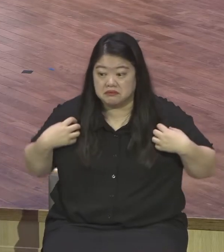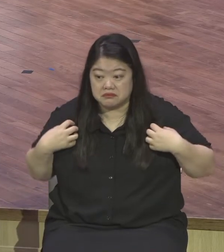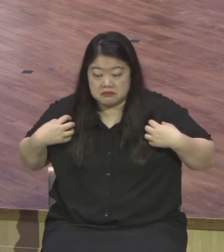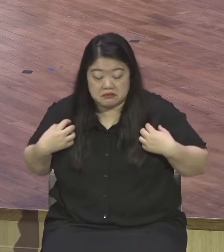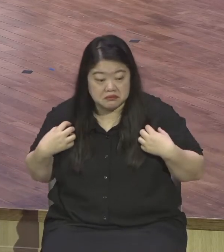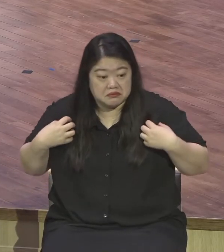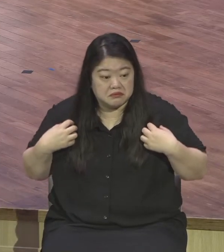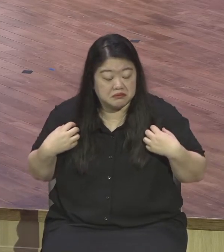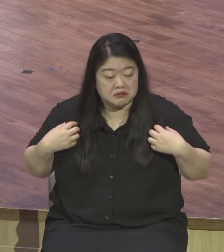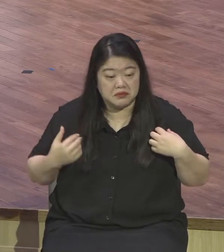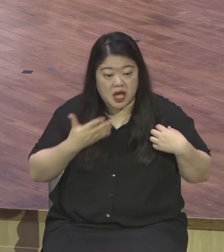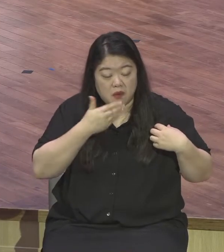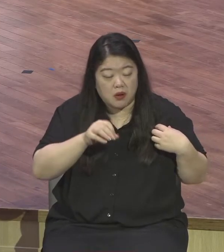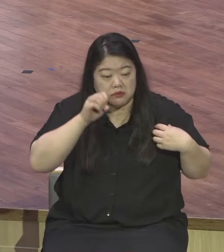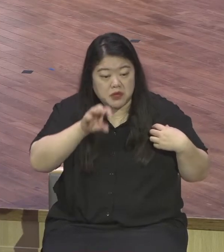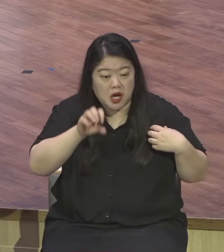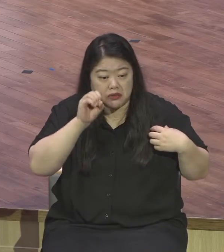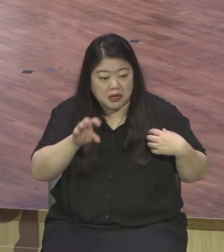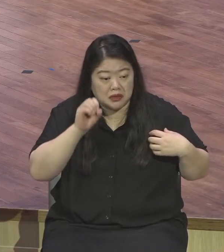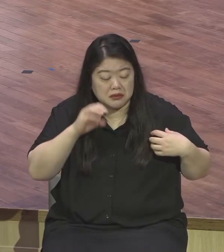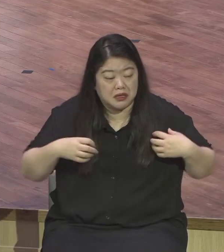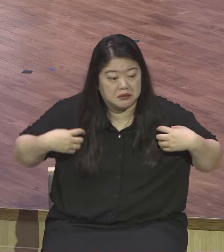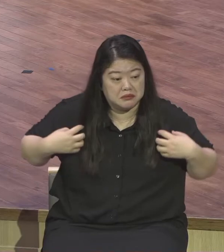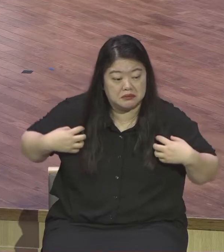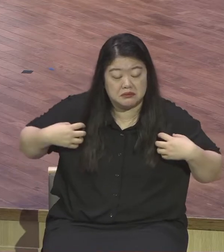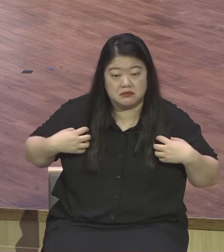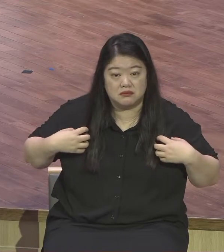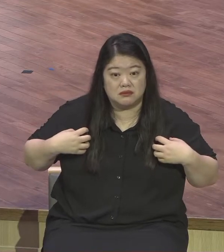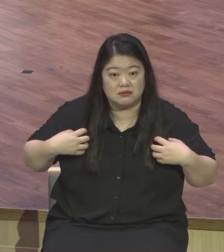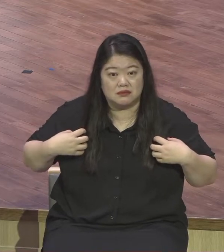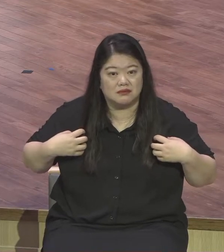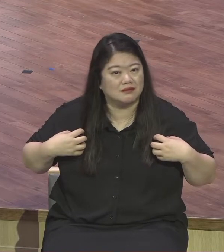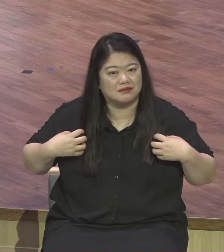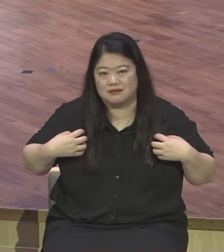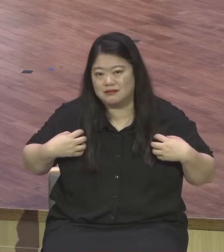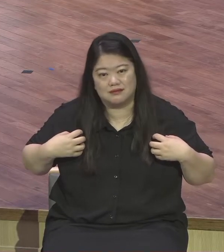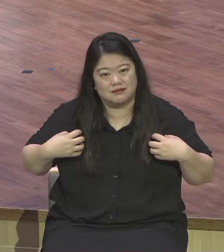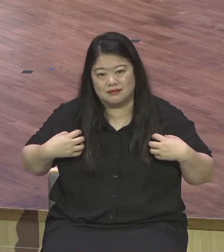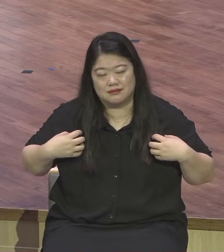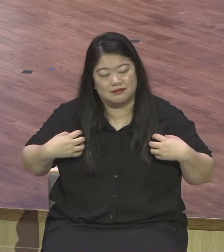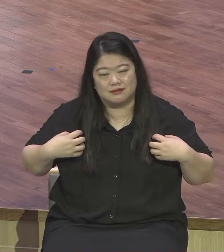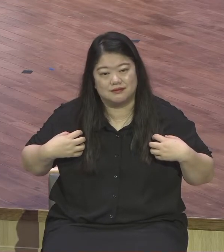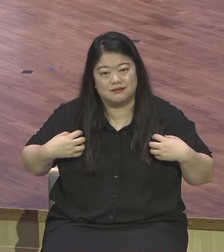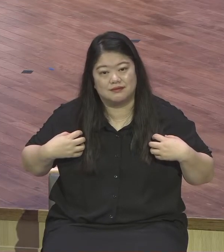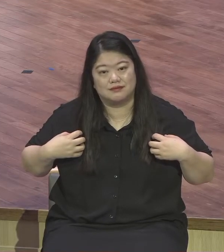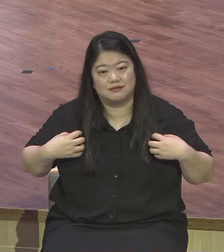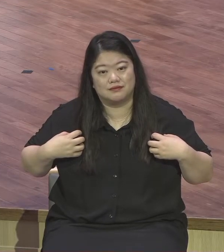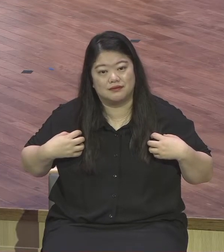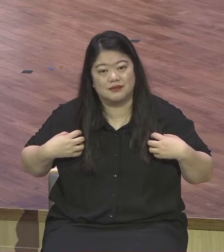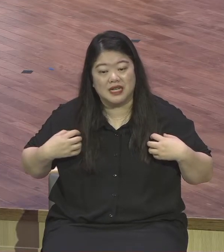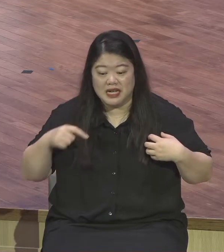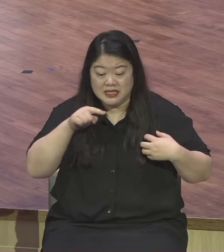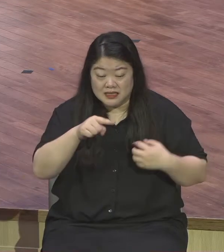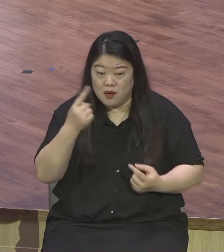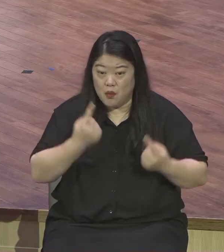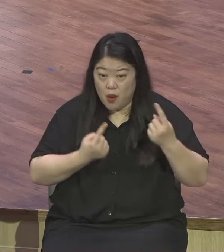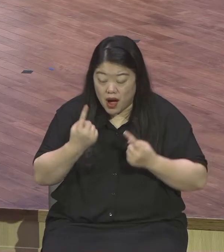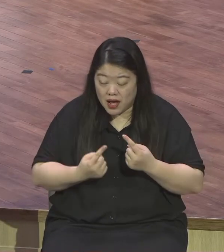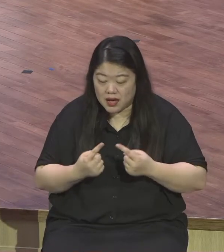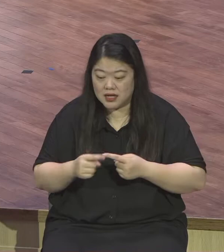성교비 줘가지고 알아서 하도록 그런 거 없습니다 우리가 직접 같이 합니다 그 성교사님하고 같이 거기 지도자들